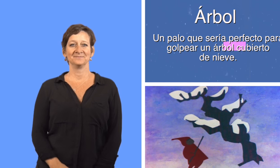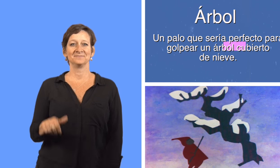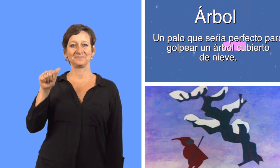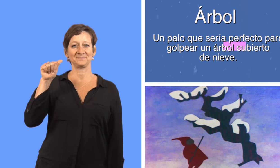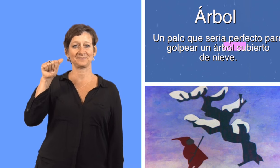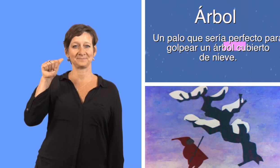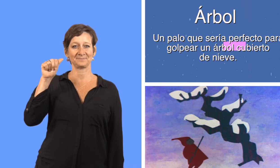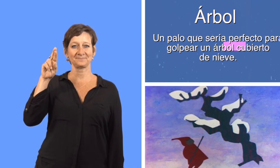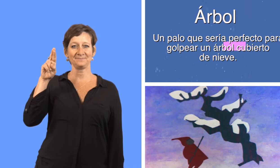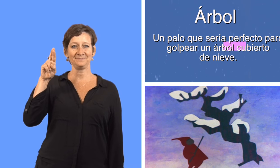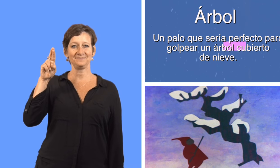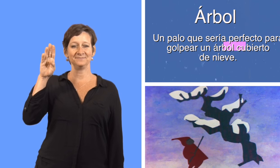árbol